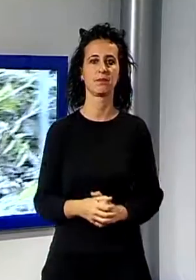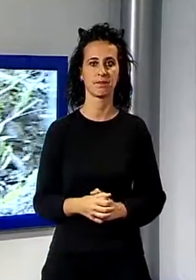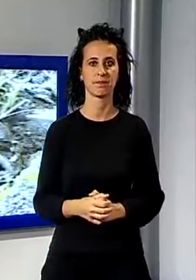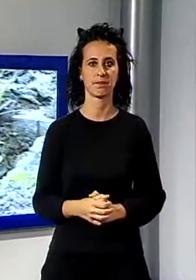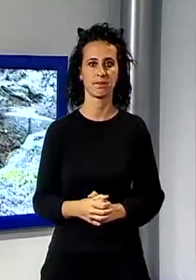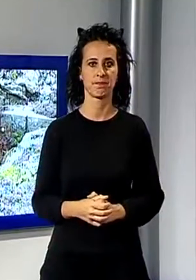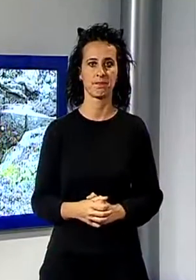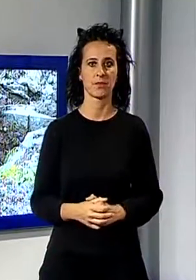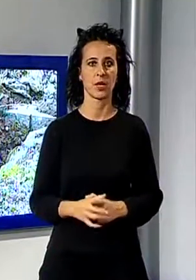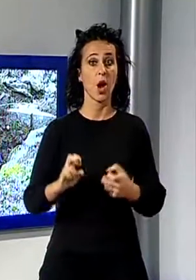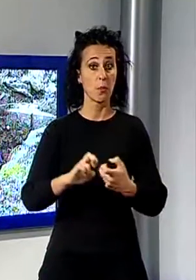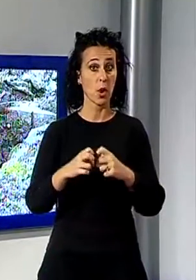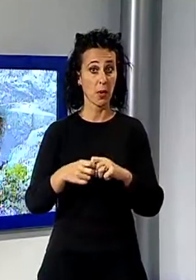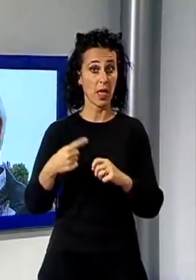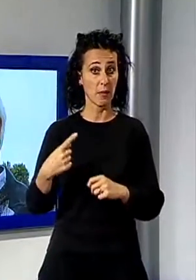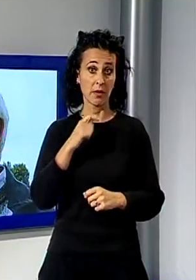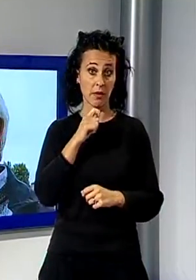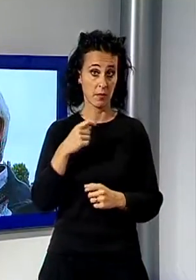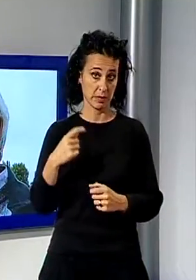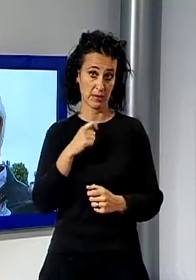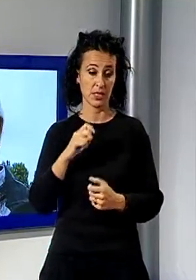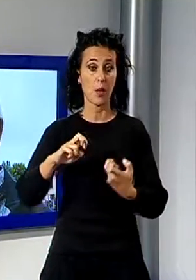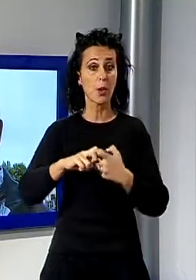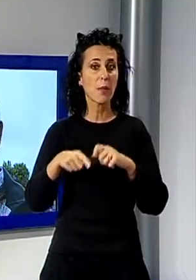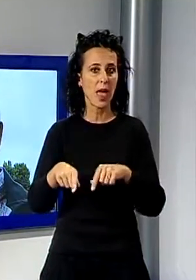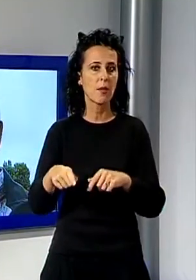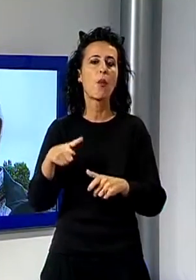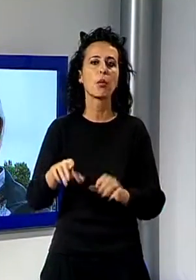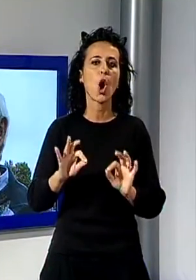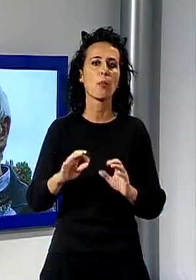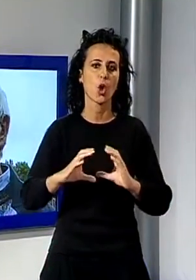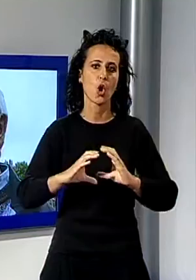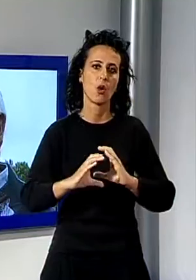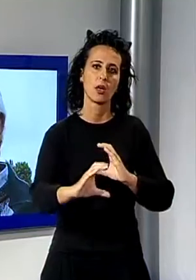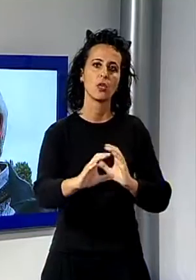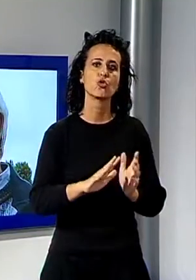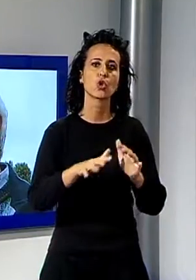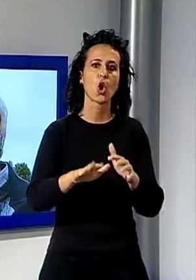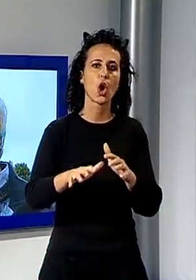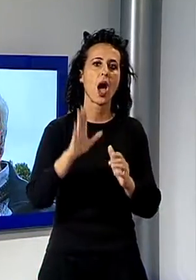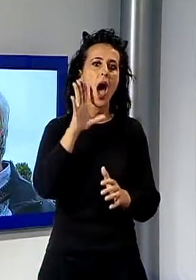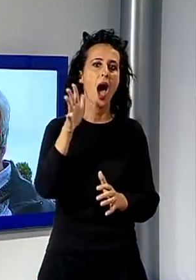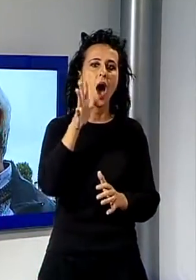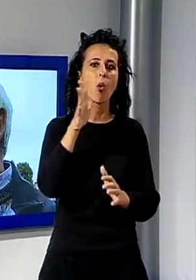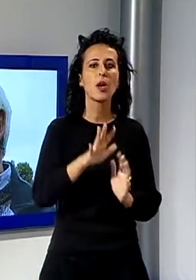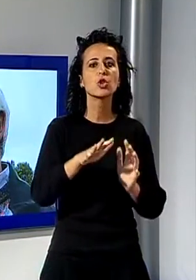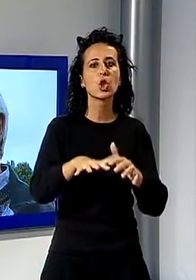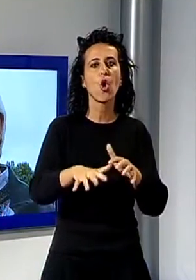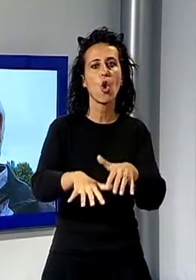nelle scuole dell'acqua che sono stati tappati dovuti alla realizzazione del nuovo sottopasso. Prima di fare questi lavori bisognerebbe